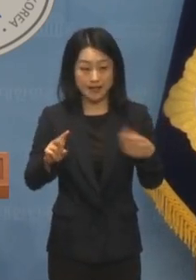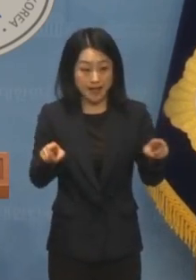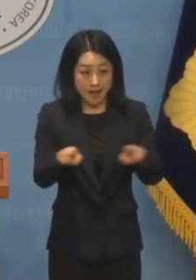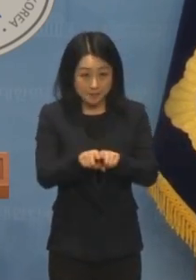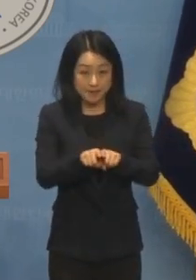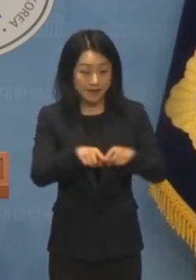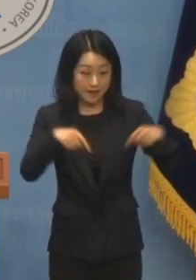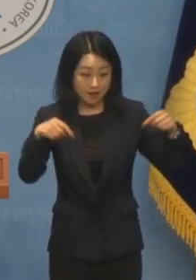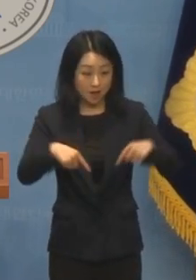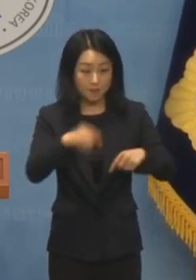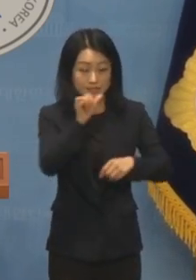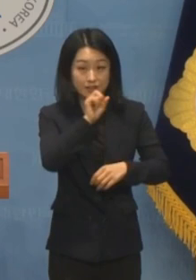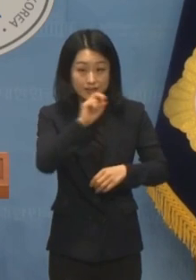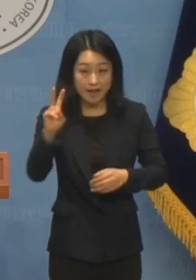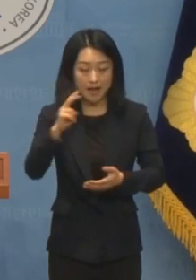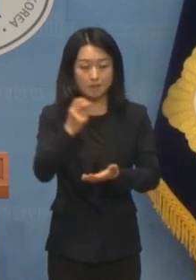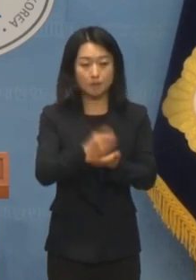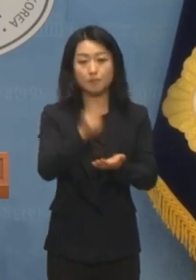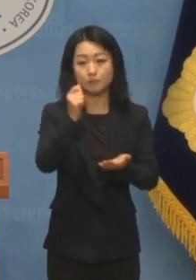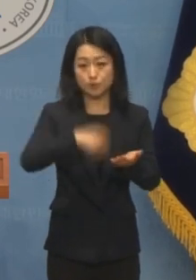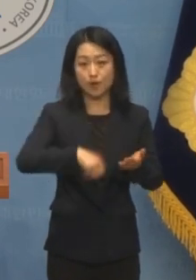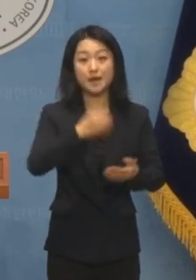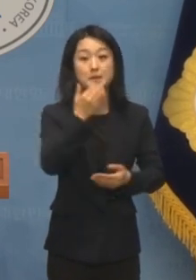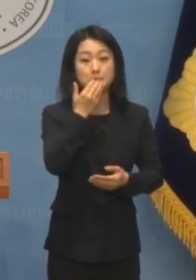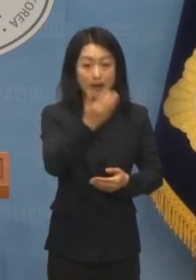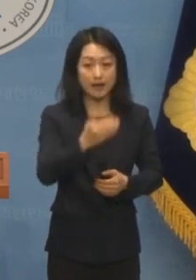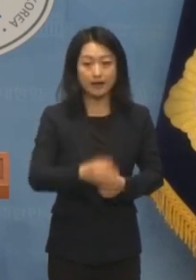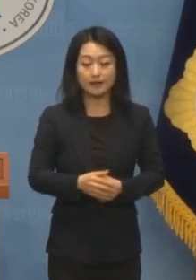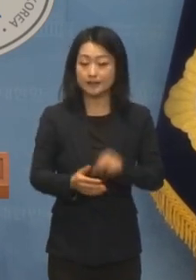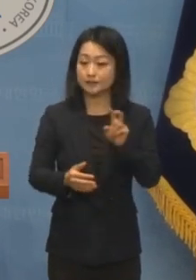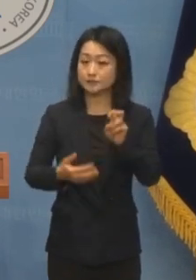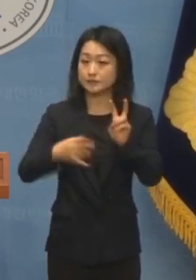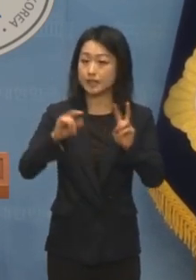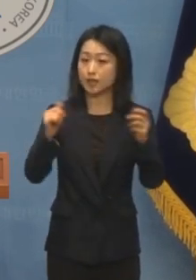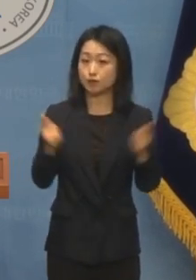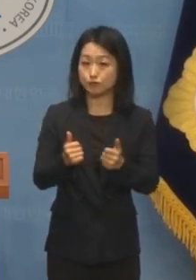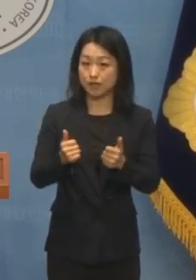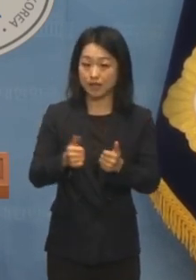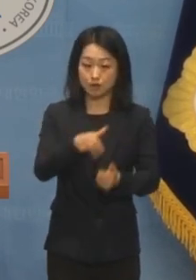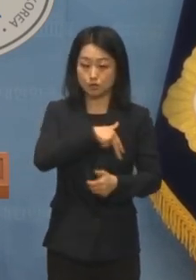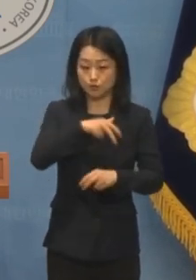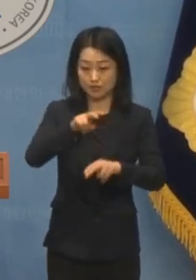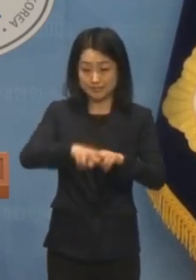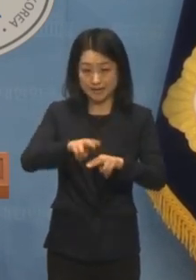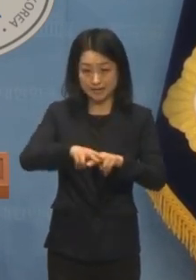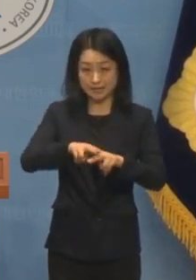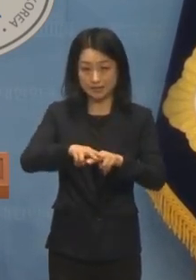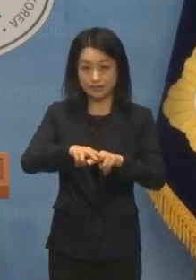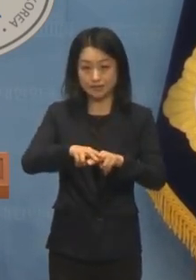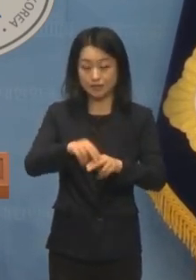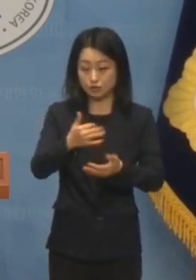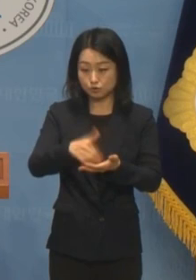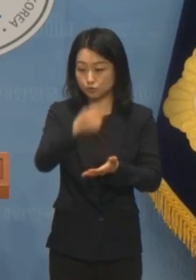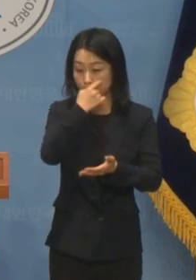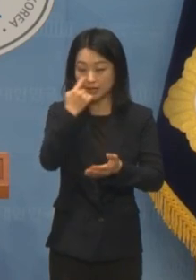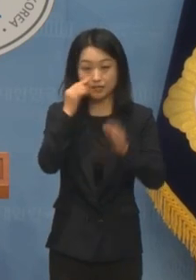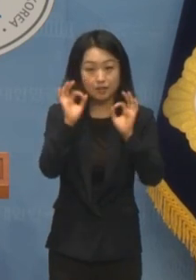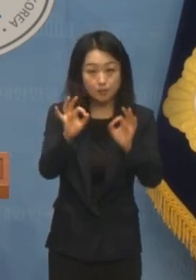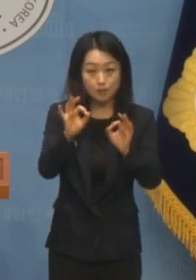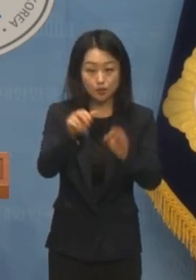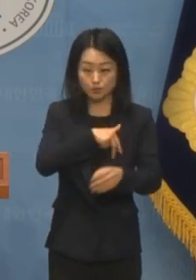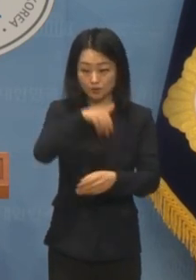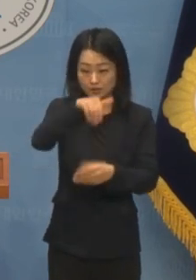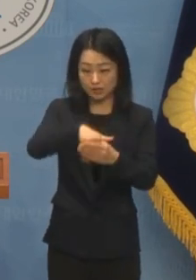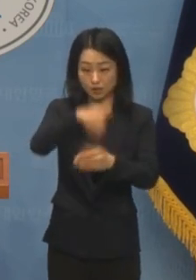법안은 하나도 없습니다. 22대 국회의석 분포와 상임위원장 배부는 지난 4.10 총선의